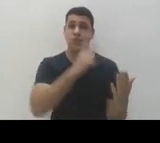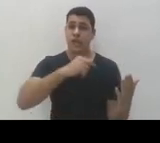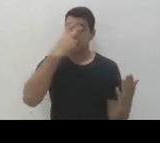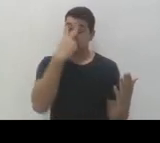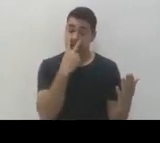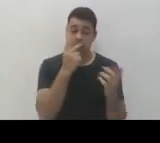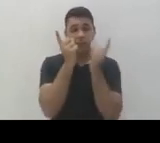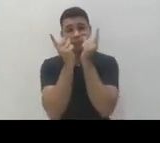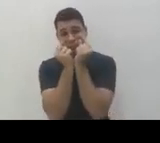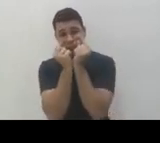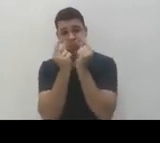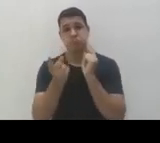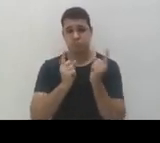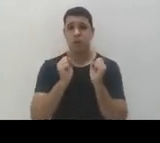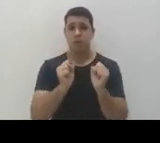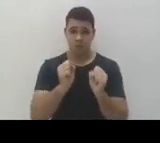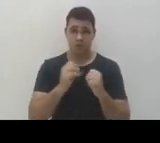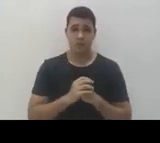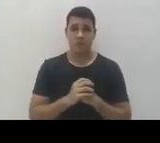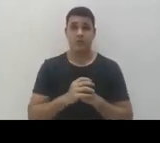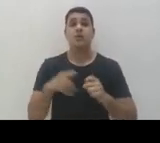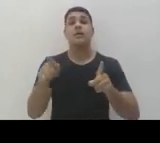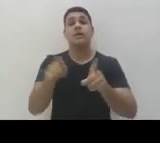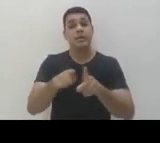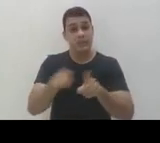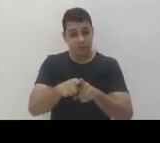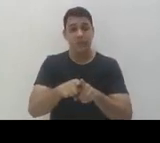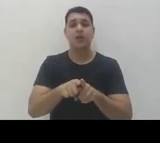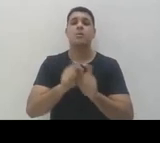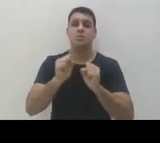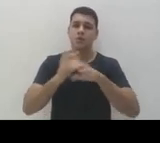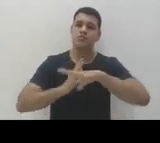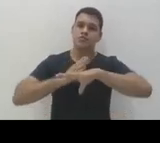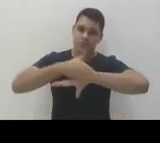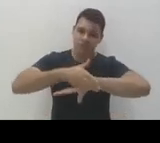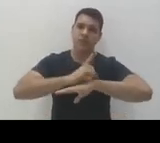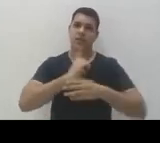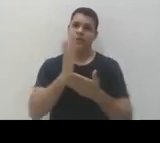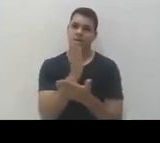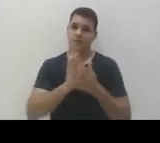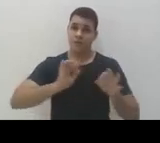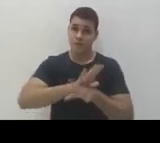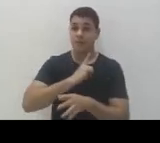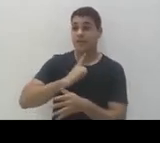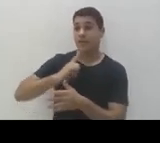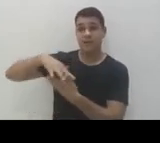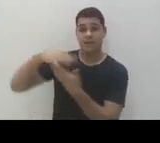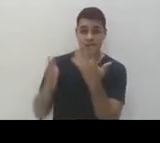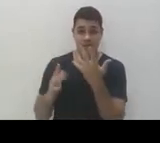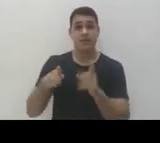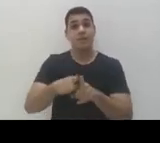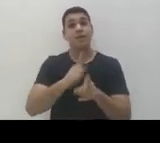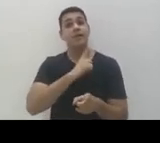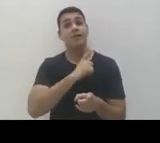visual, também para quem tem mobilidade reduzida e pode navegar via teclado. Fizemos a versão em livros e fizemos a